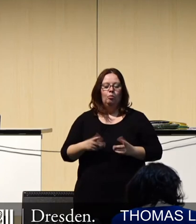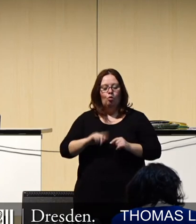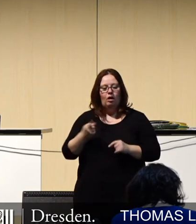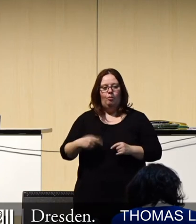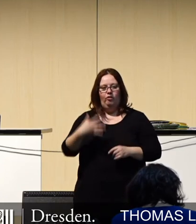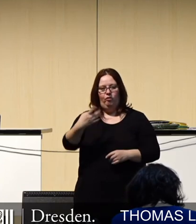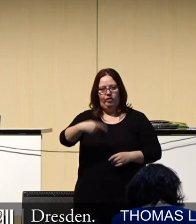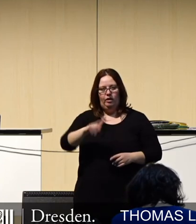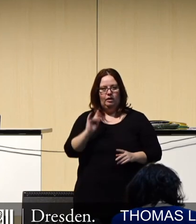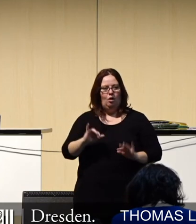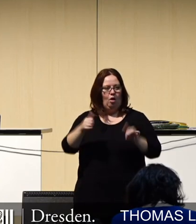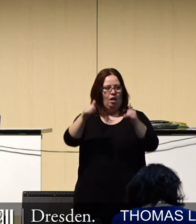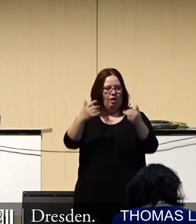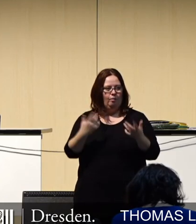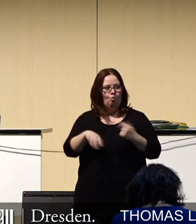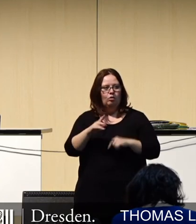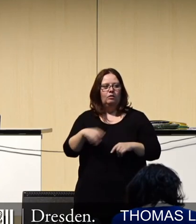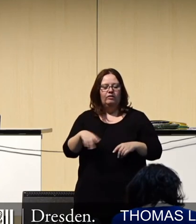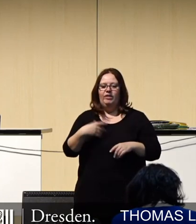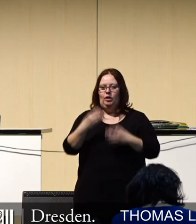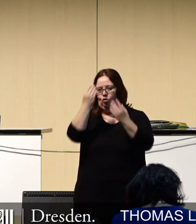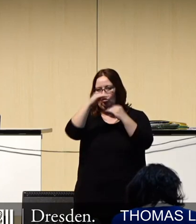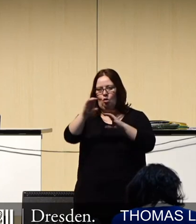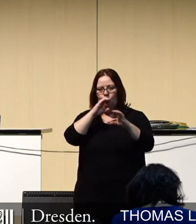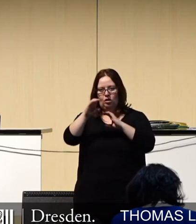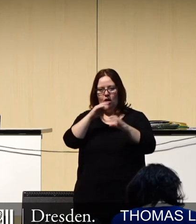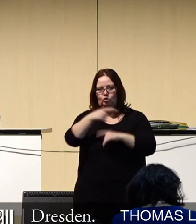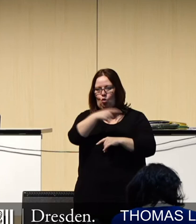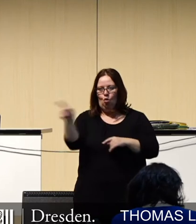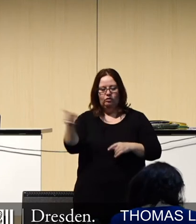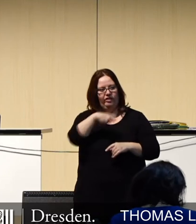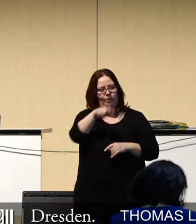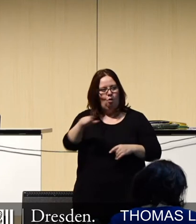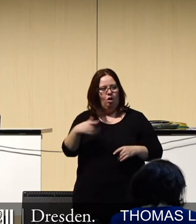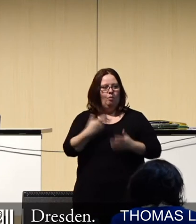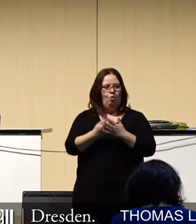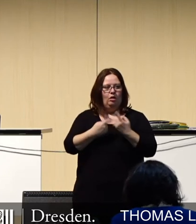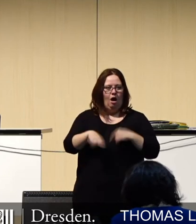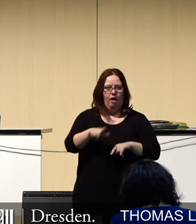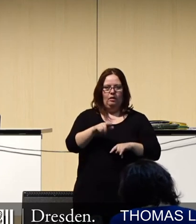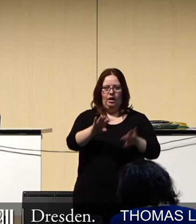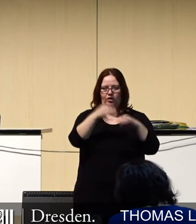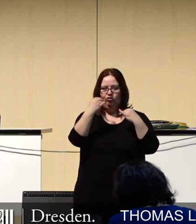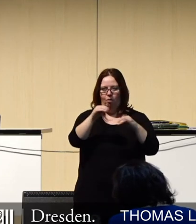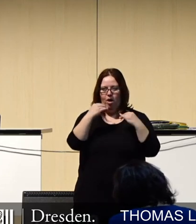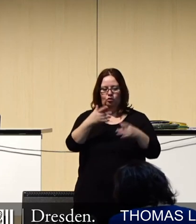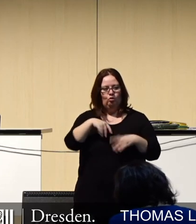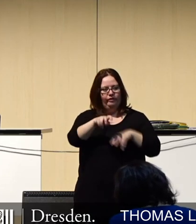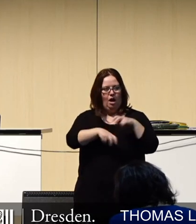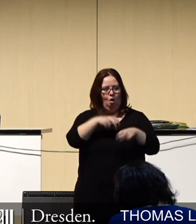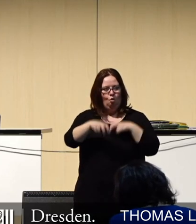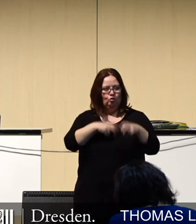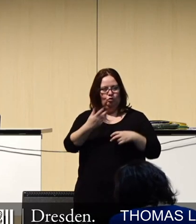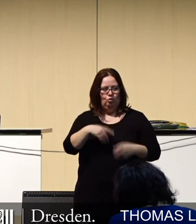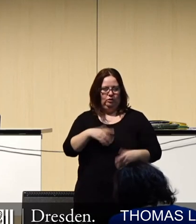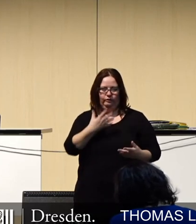Thema 5G erleben wir jetzt, wie diese fehlende Kommunikation mit unseren Bürgern dazu führt, dass sich jetzt andere dieses Informationsvakuum zu eigen machen und